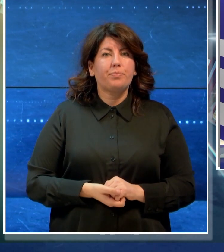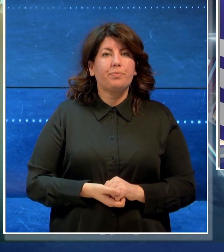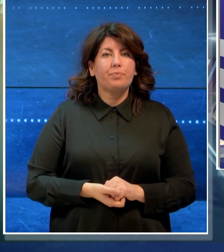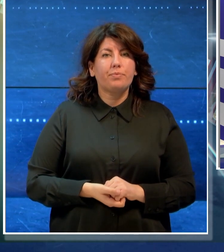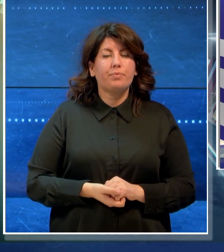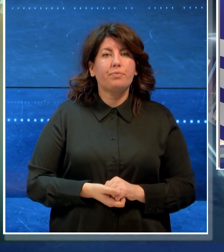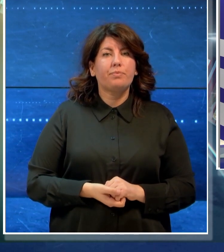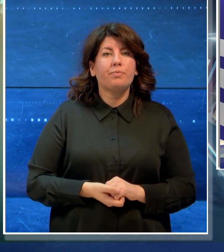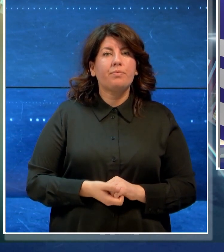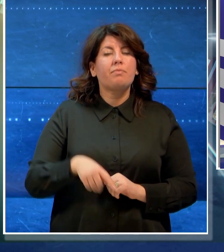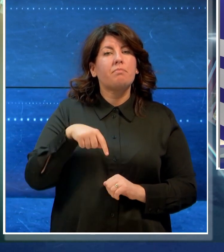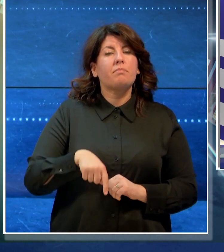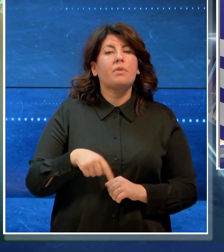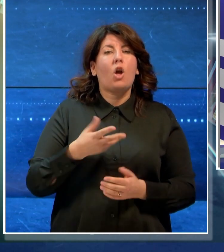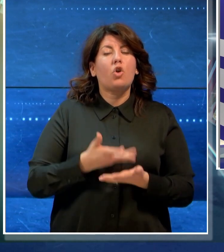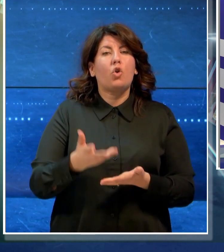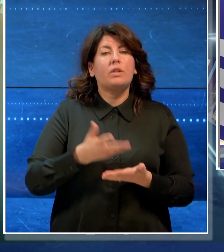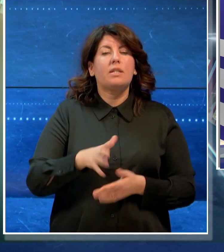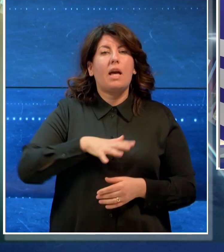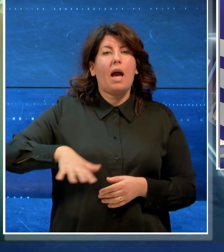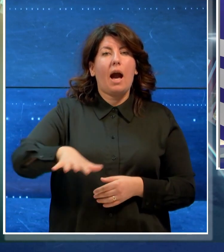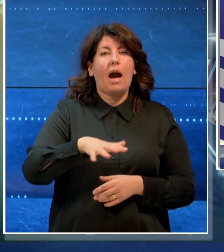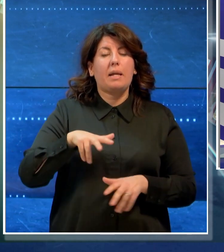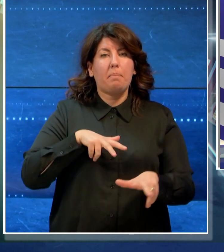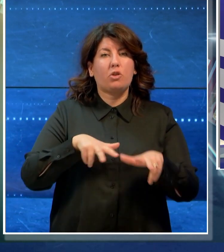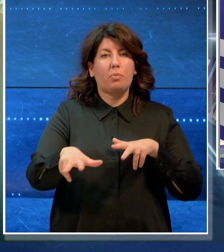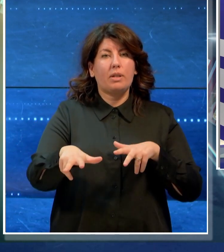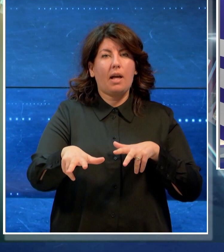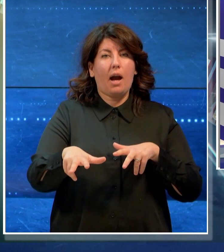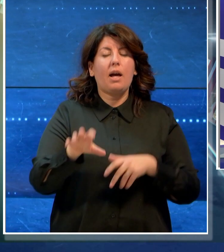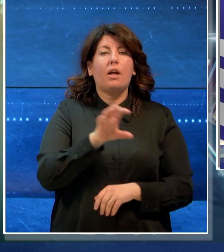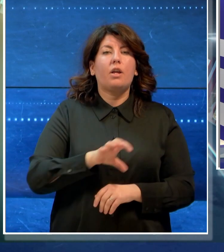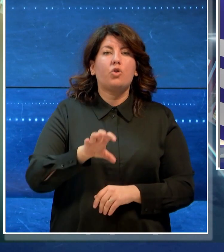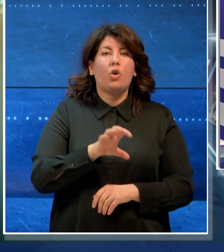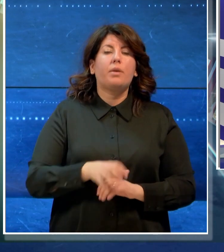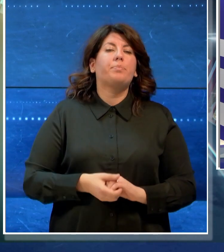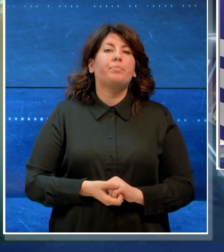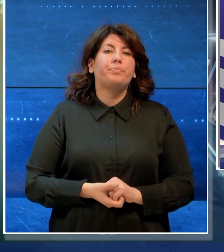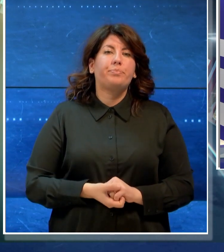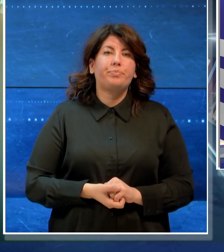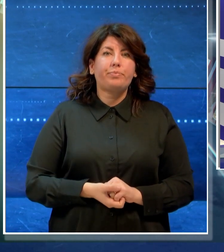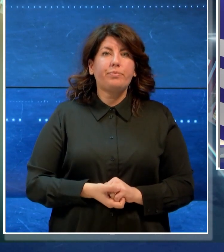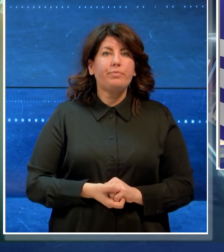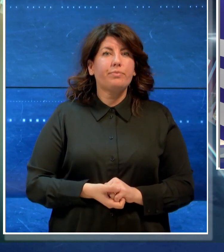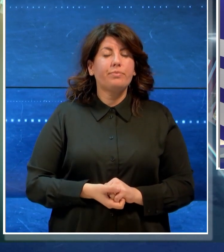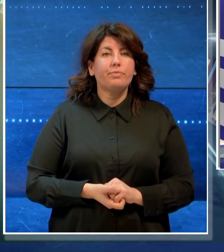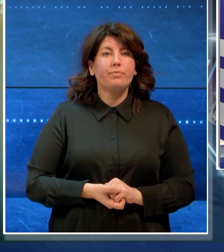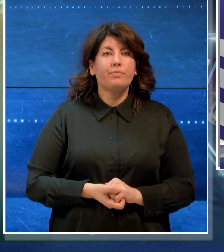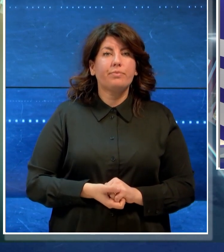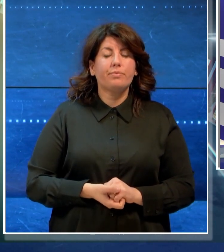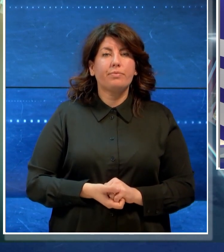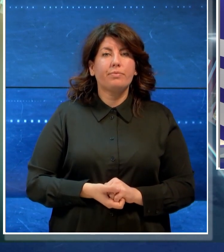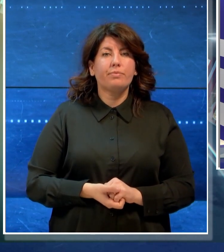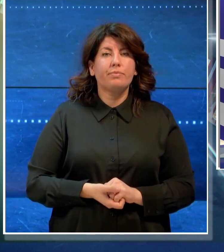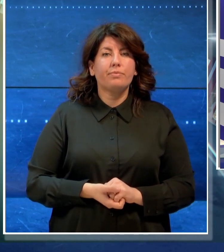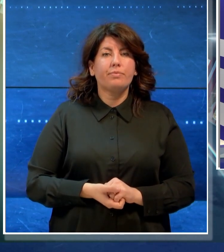E adesso le notizie dall'area metropolitana e dalla regione. Si era